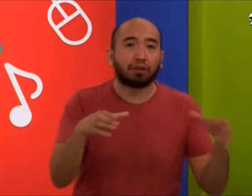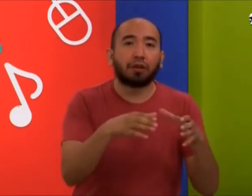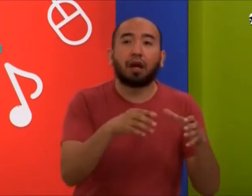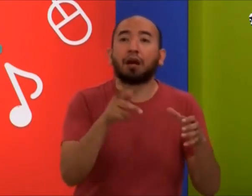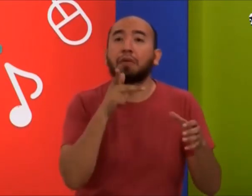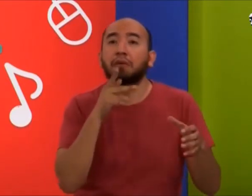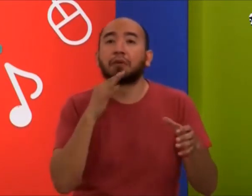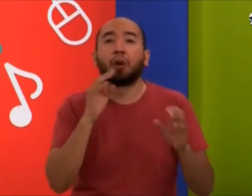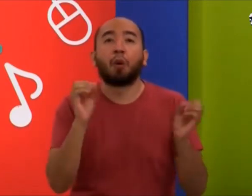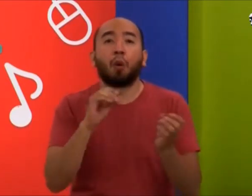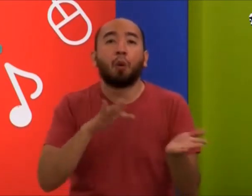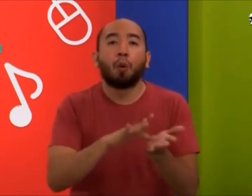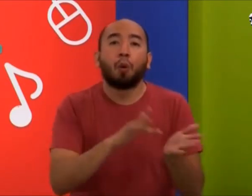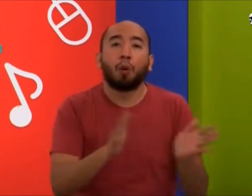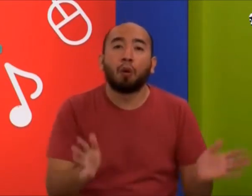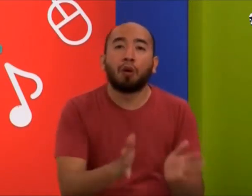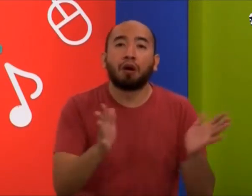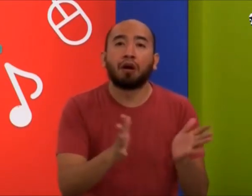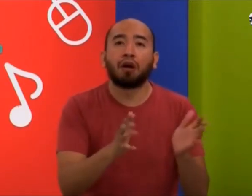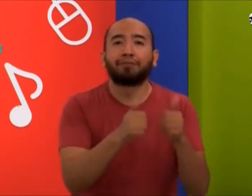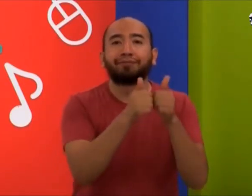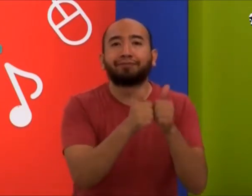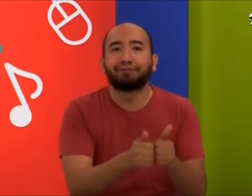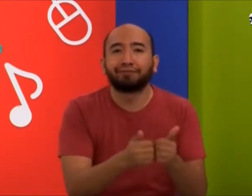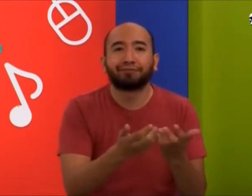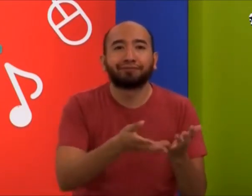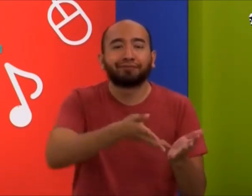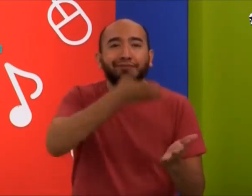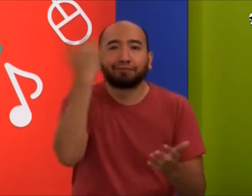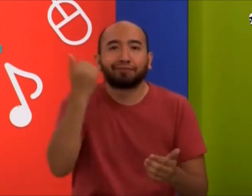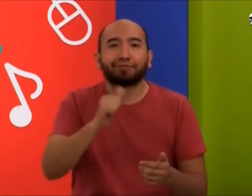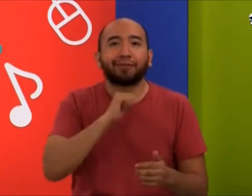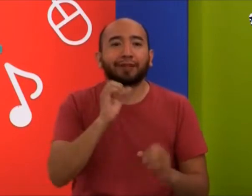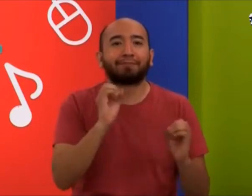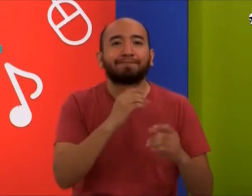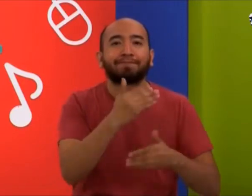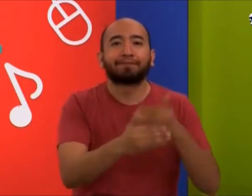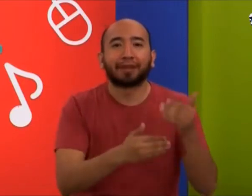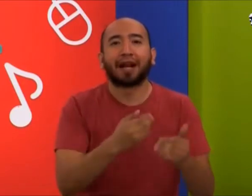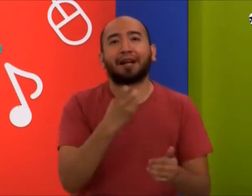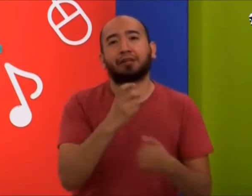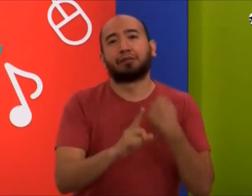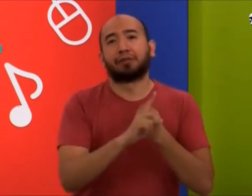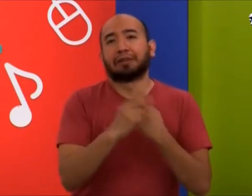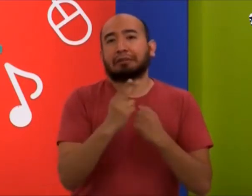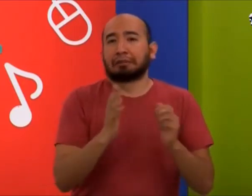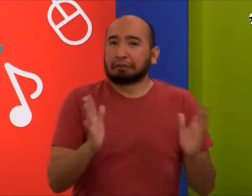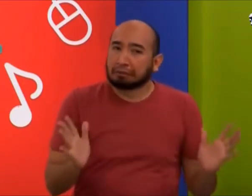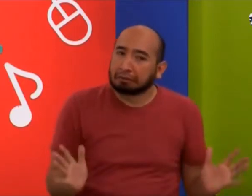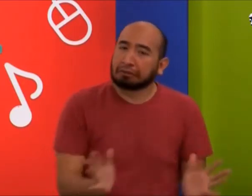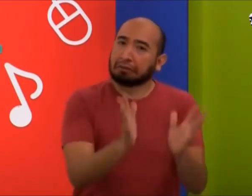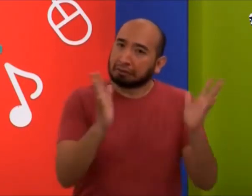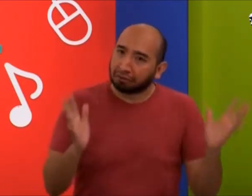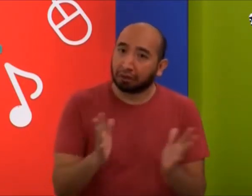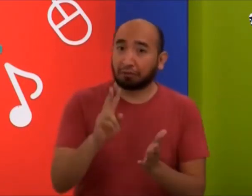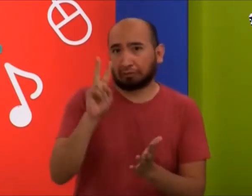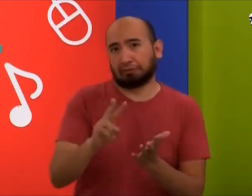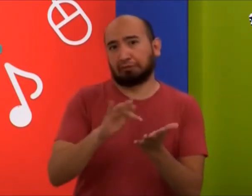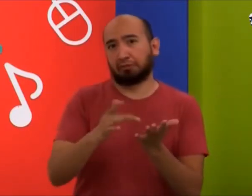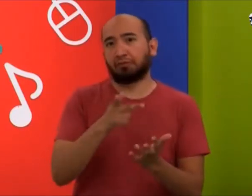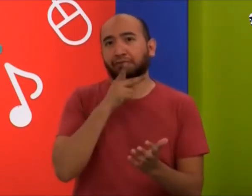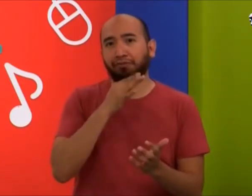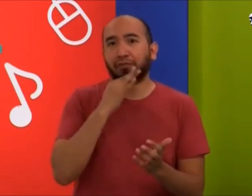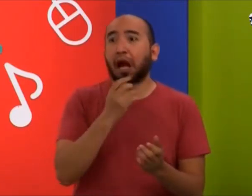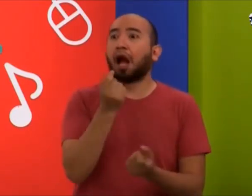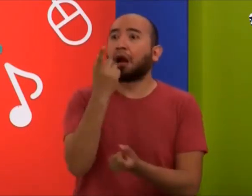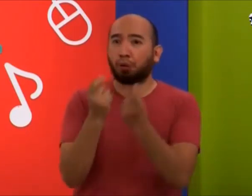sordas dentro de la comunidad no tienen apoyo ni impulso de sus papás. Tienen que quedarse sin saber lo que es el arte. Y eso es un gran problema. Se